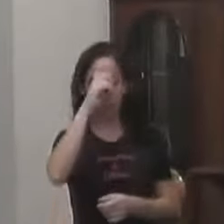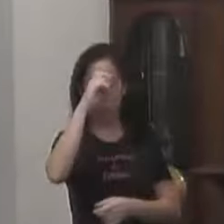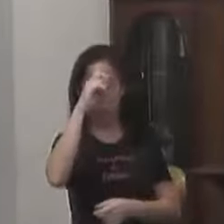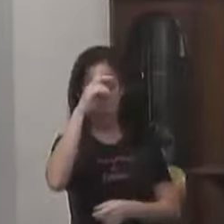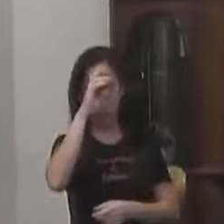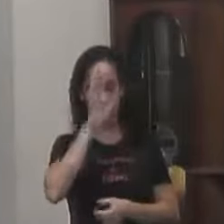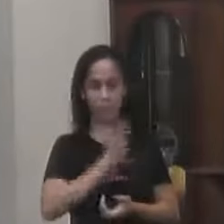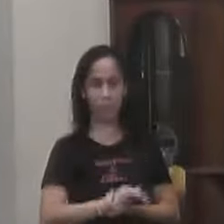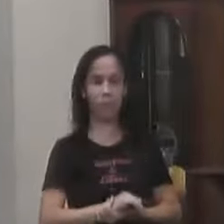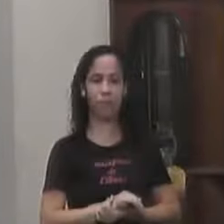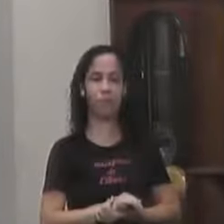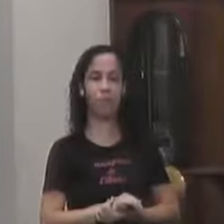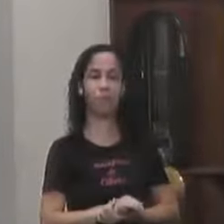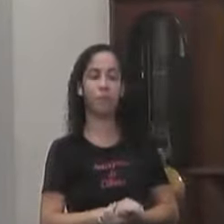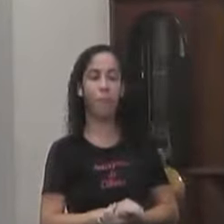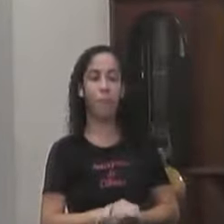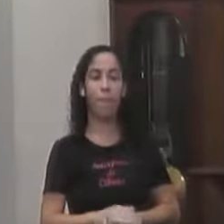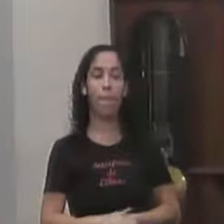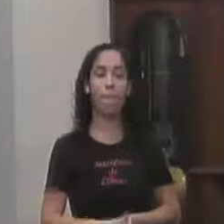Também